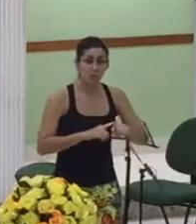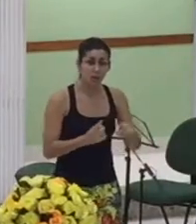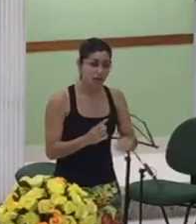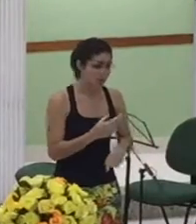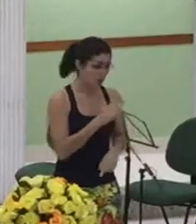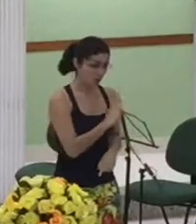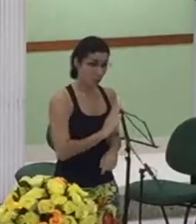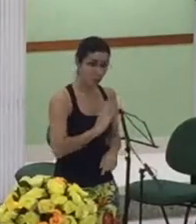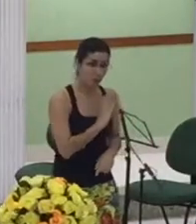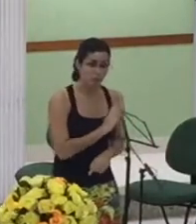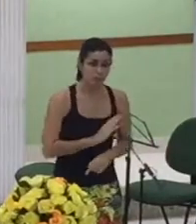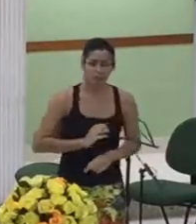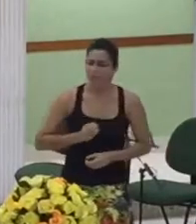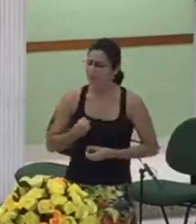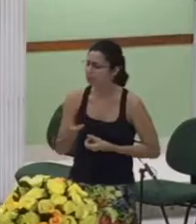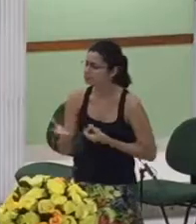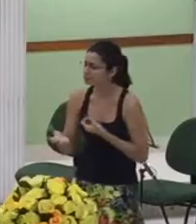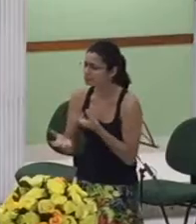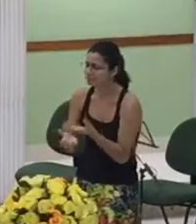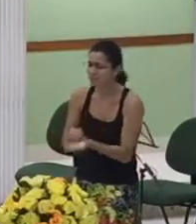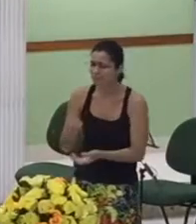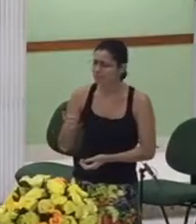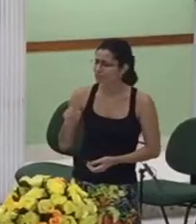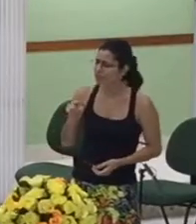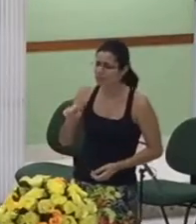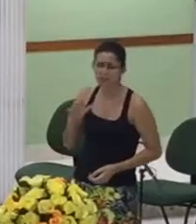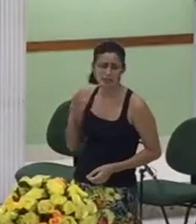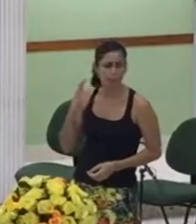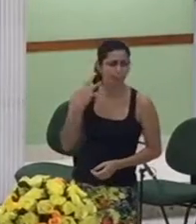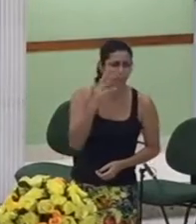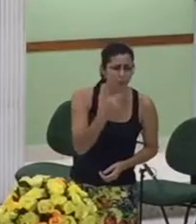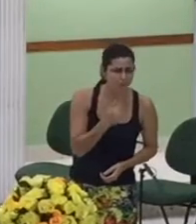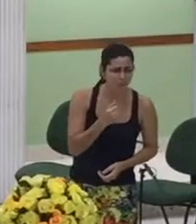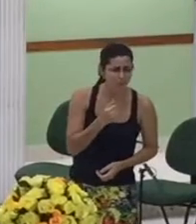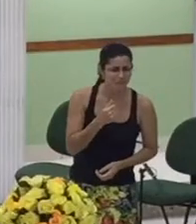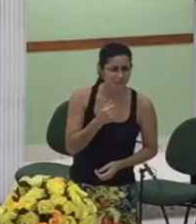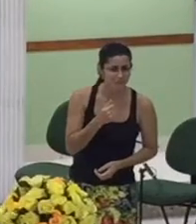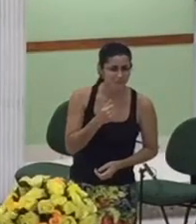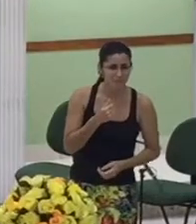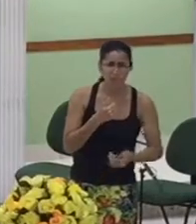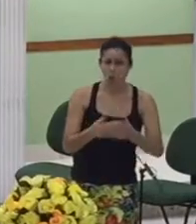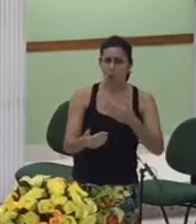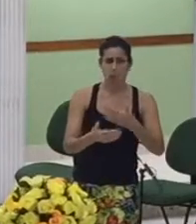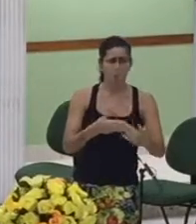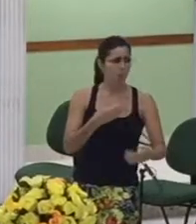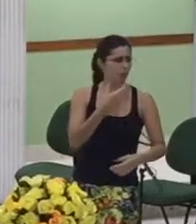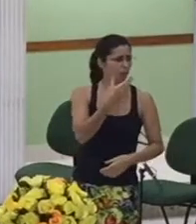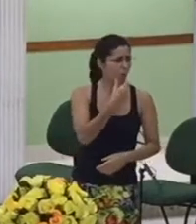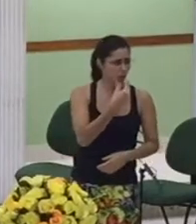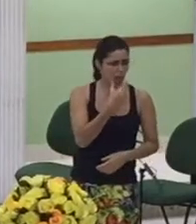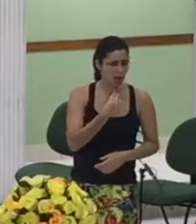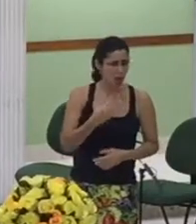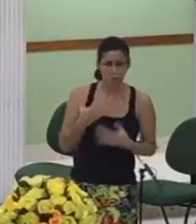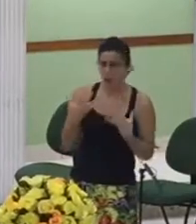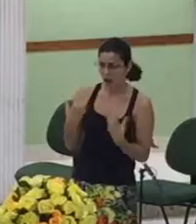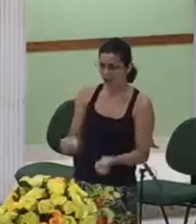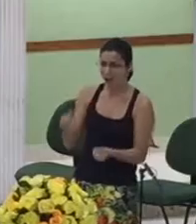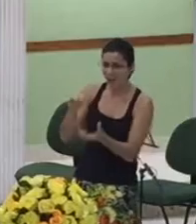mulher dizendo olha você não quer vida qualquer homem teria aceitado você mas você não quis ir